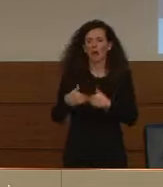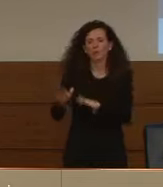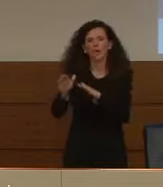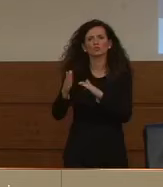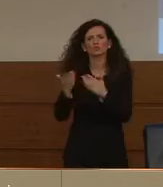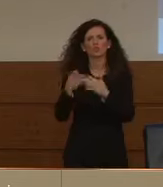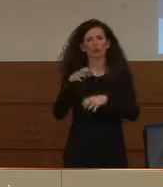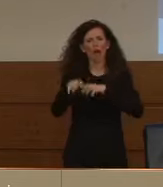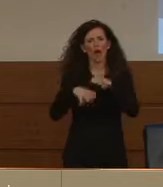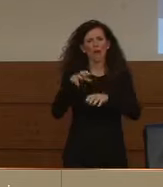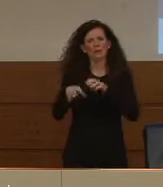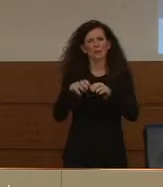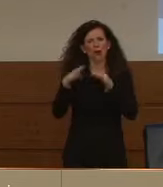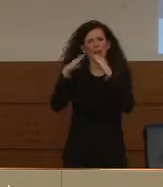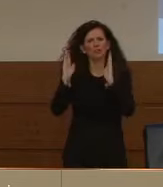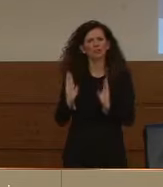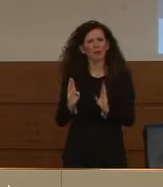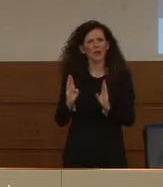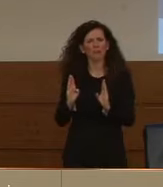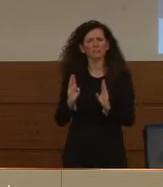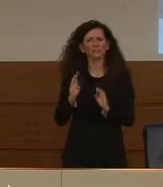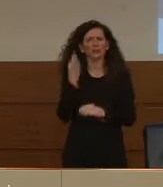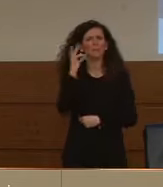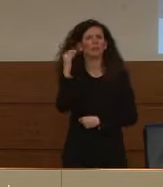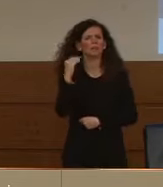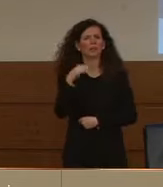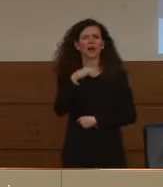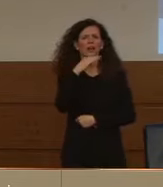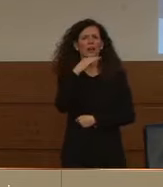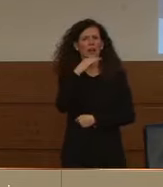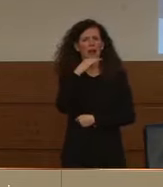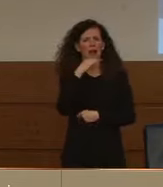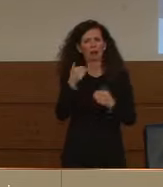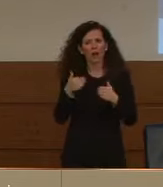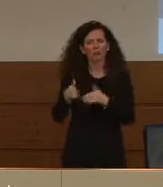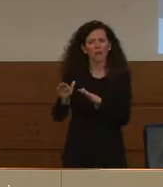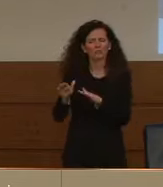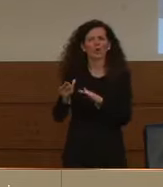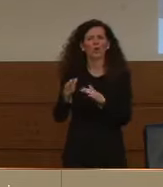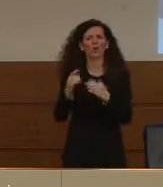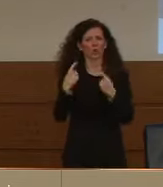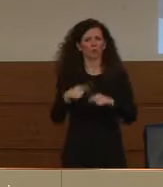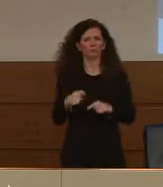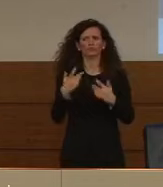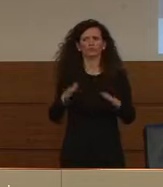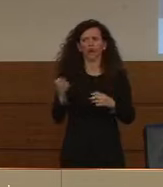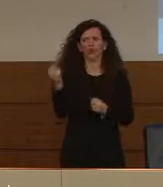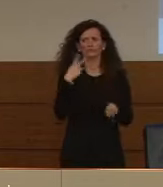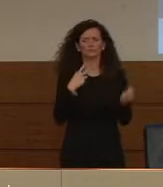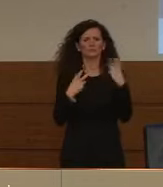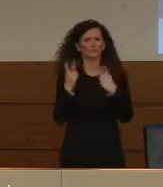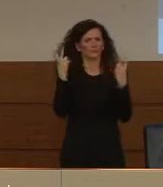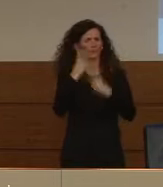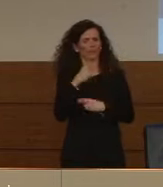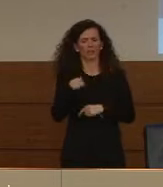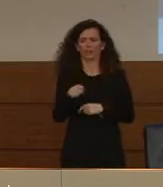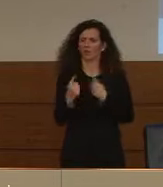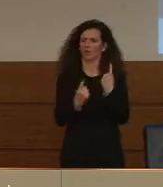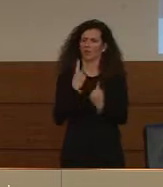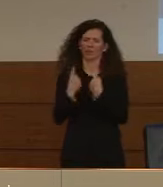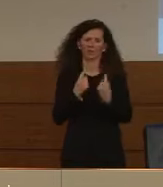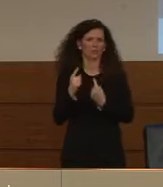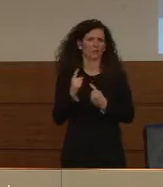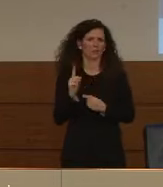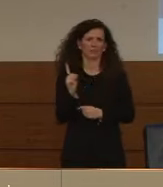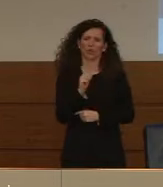domestici, in particolar modo di cani e questo è una cosa assolutamente deprecabile perché in nessun modo